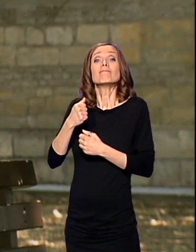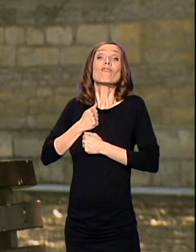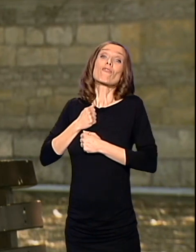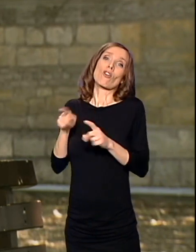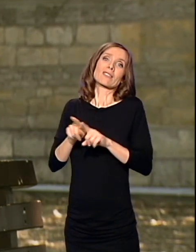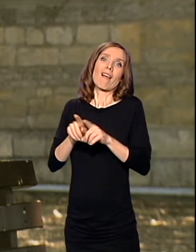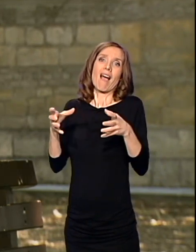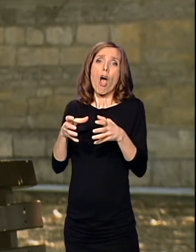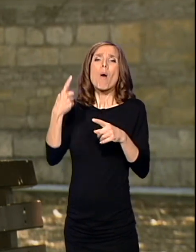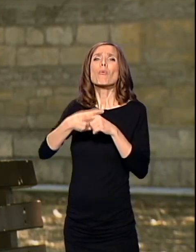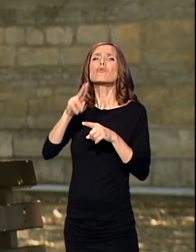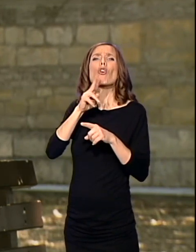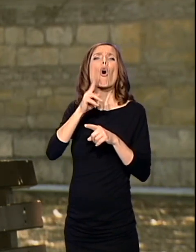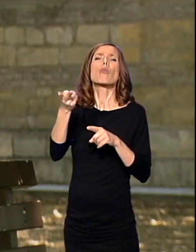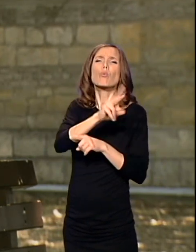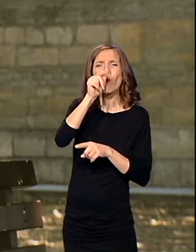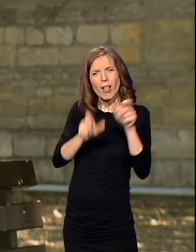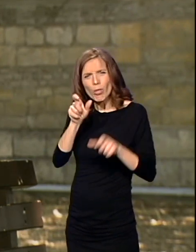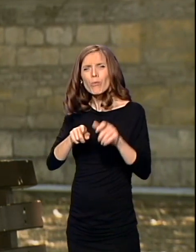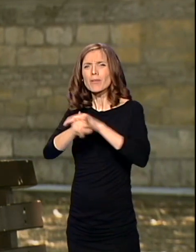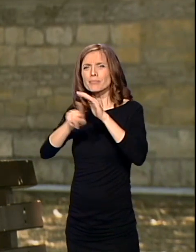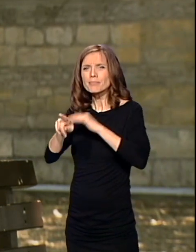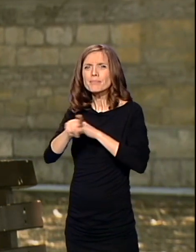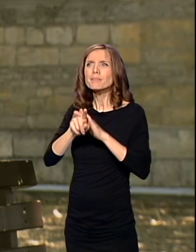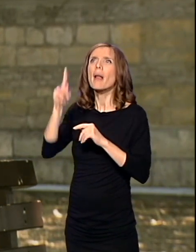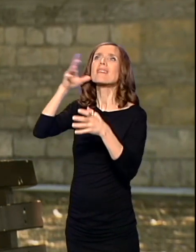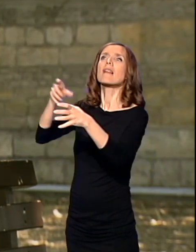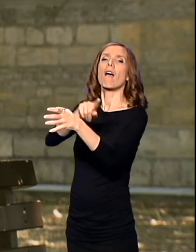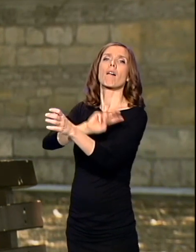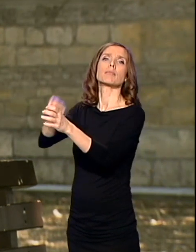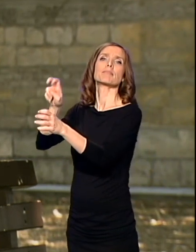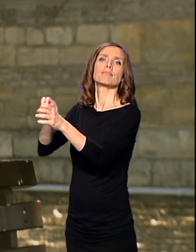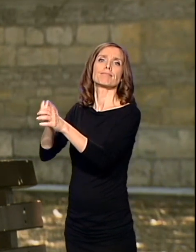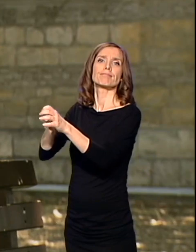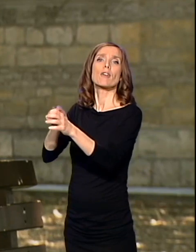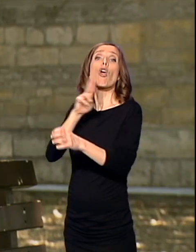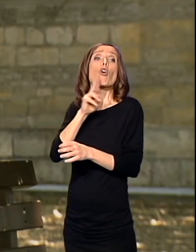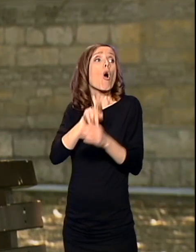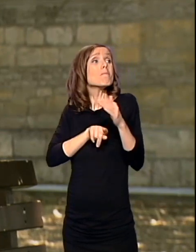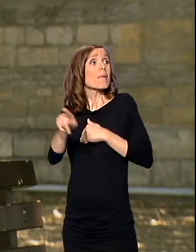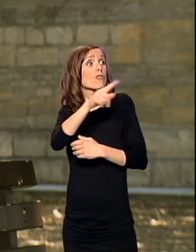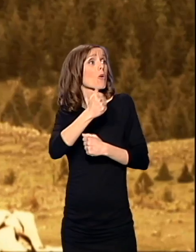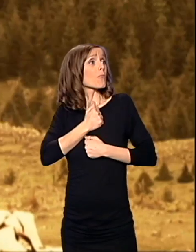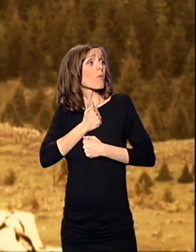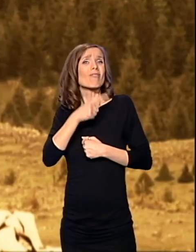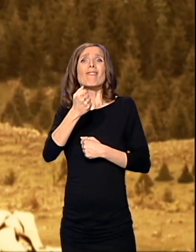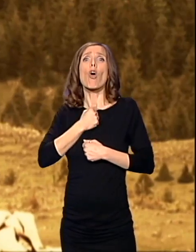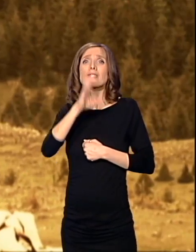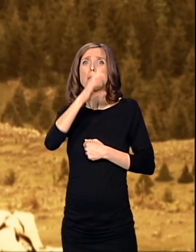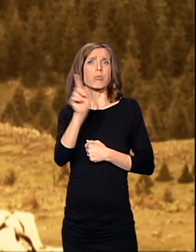pridruživali svi pobeg i svi regruti koji su izbegli Bugarsku mobilizaciju.